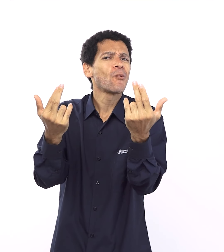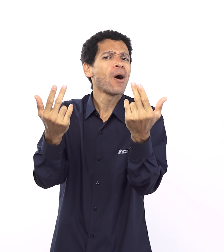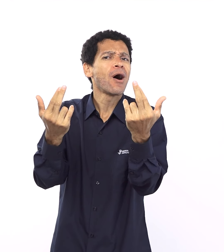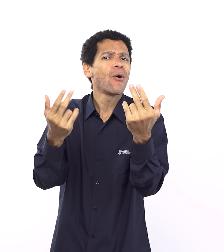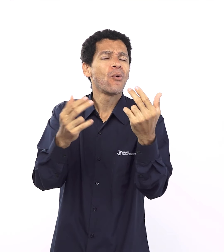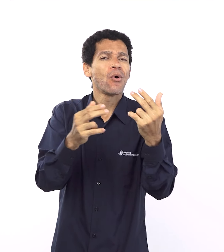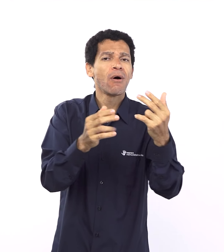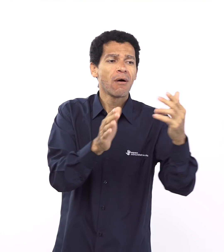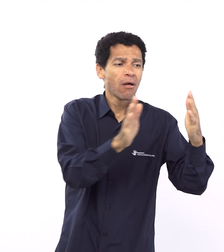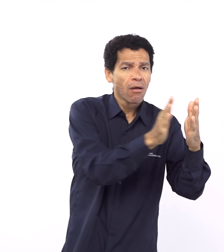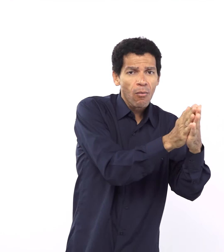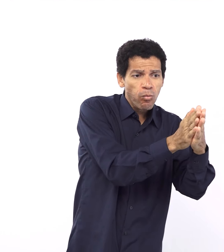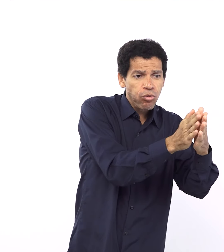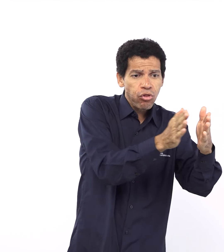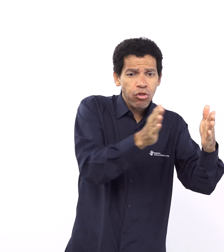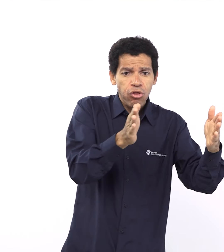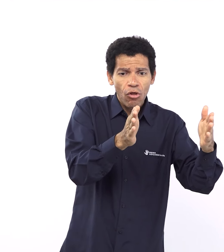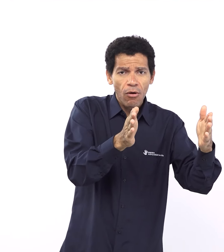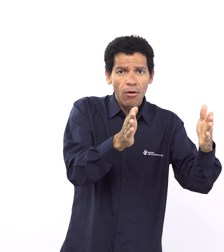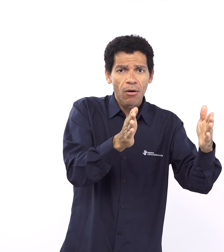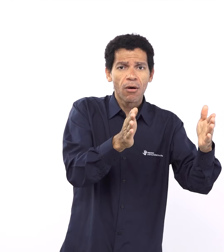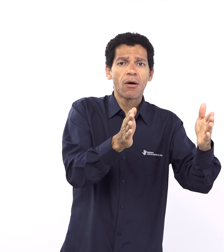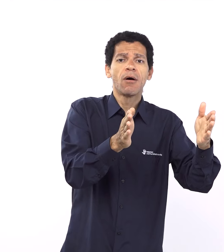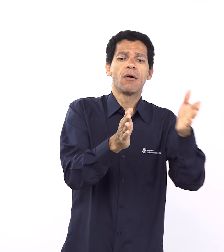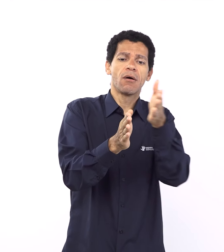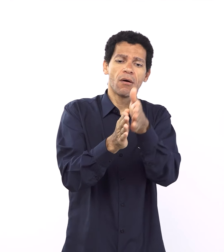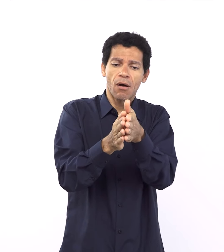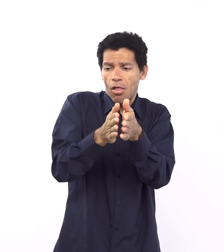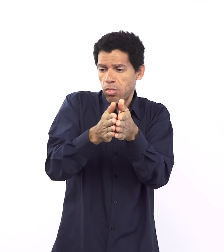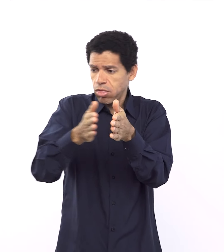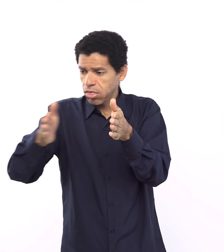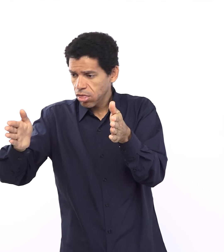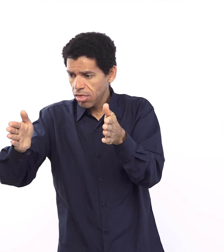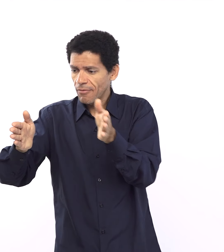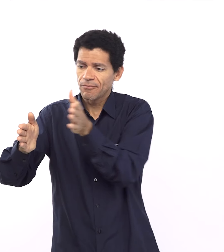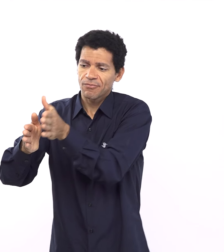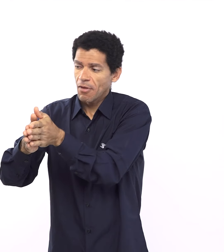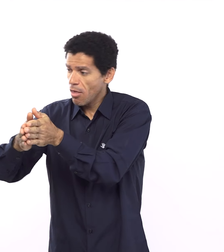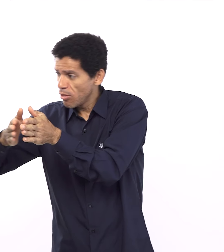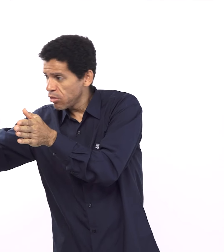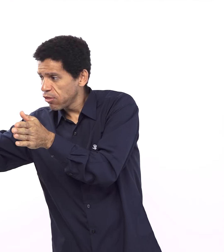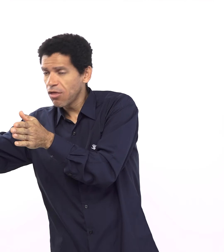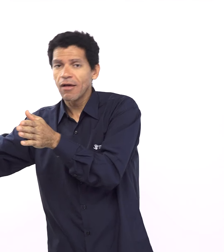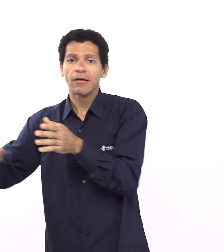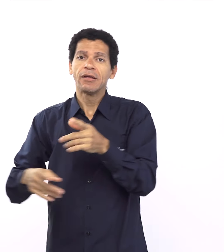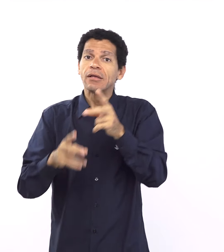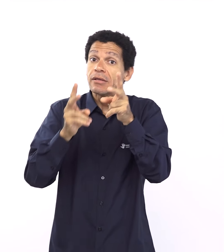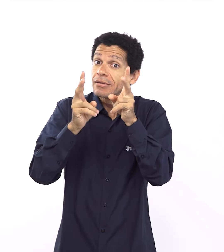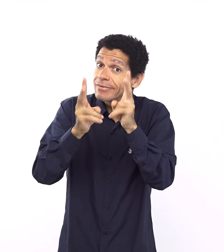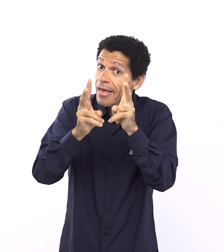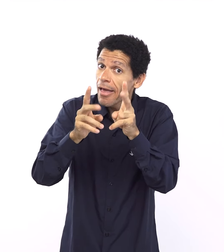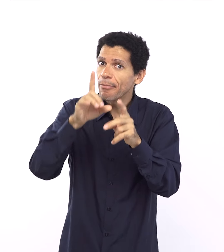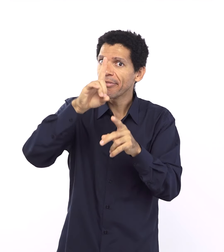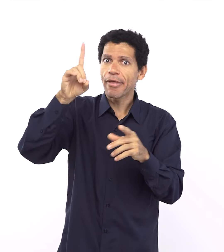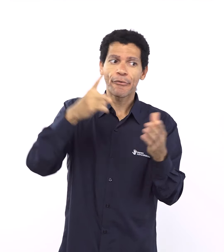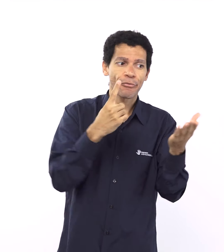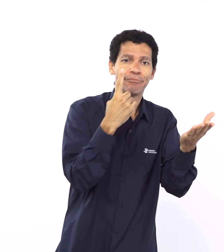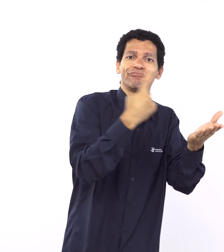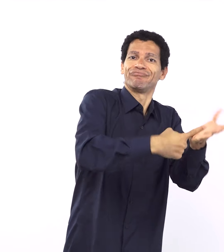lembrem-se da promessa que fiz eu serei fiel aquela promessa que fiz a Adão lembrem-se da aliança que entrei com Noé eu